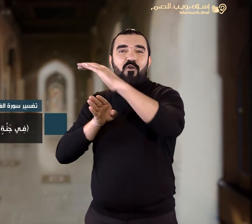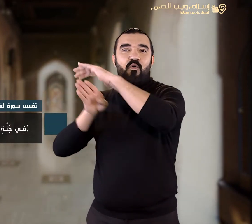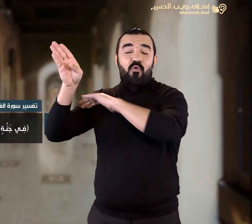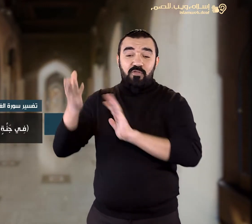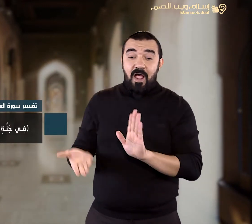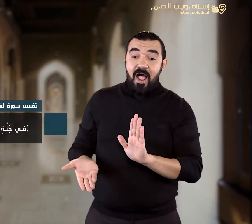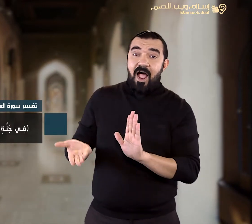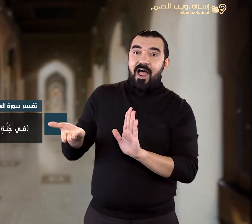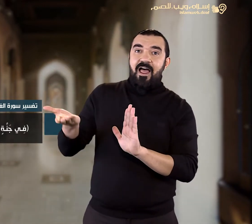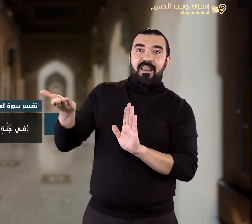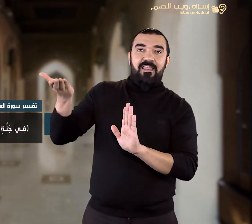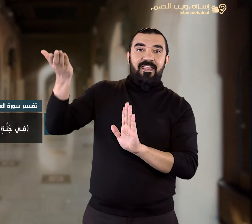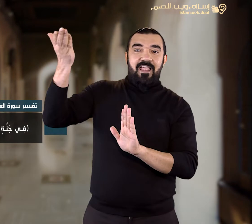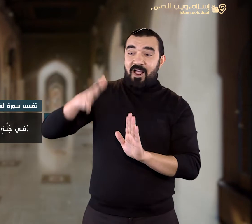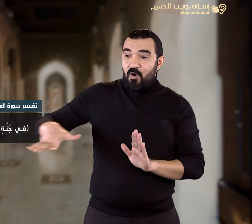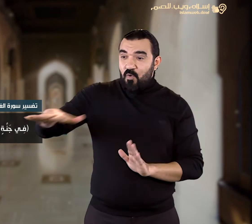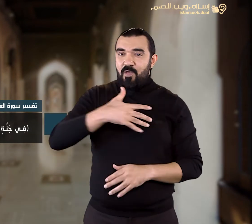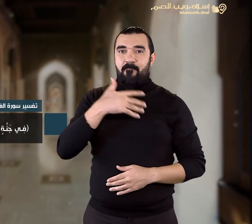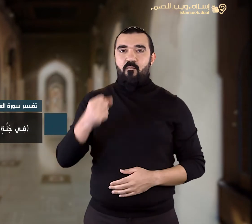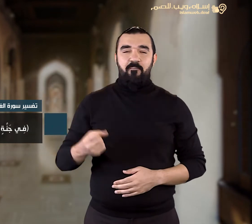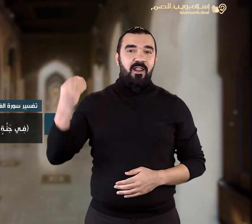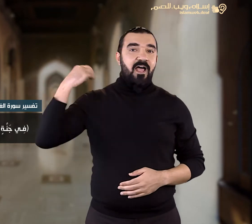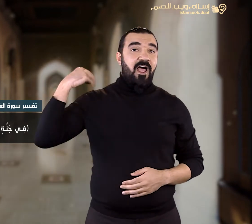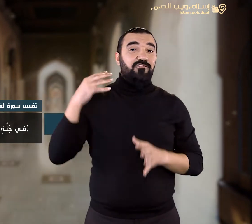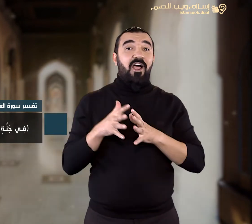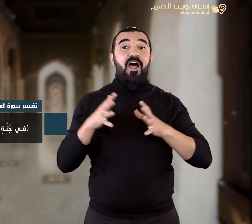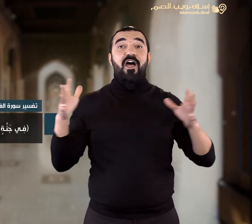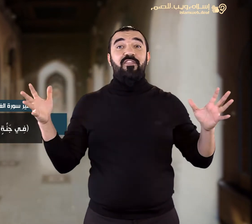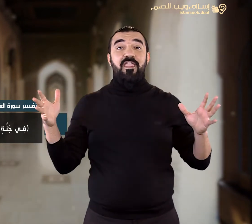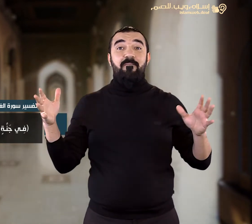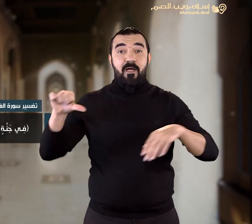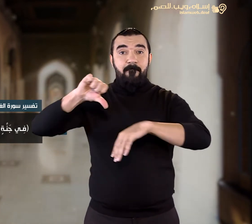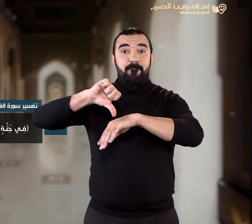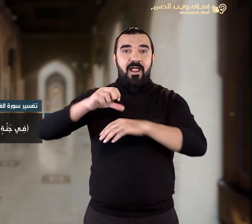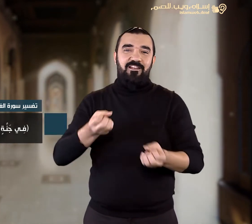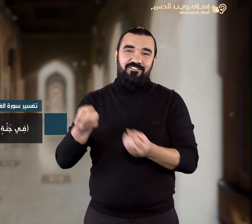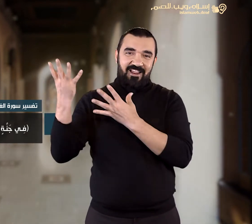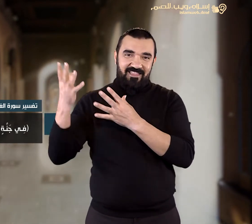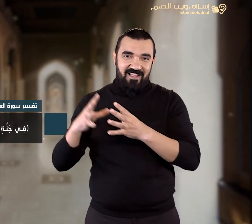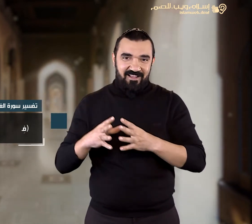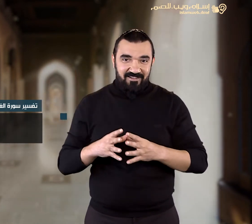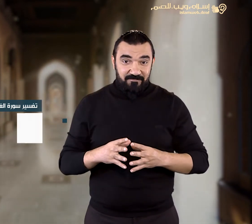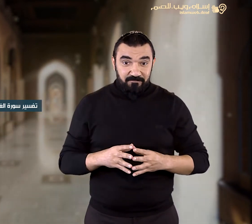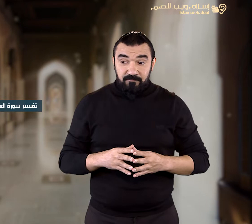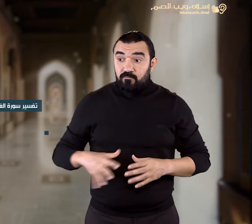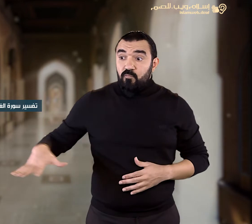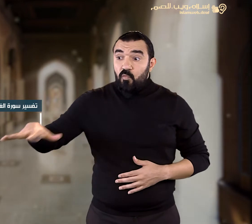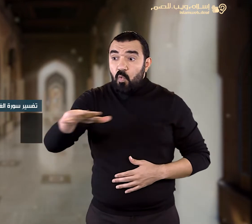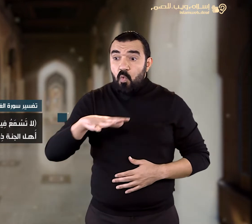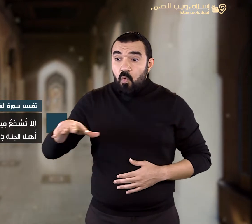أي مرتفعة عظيمة القدر والمكانة لا تسمع